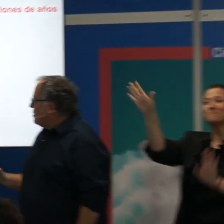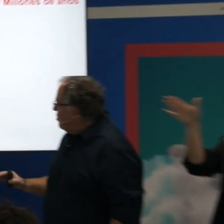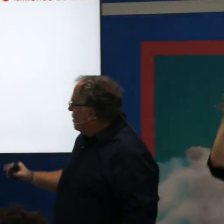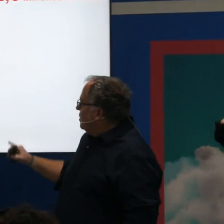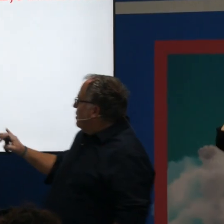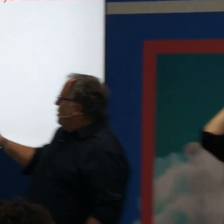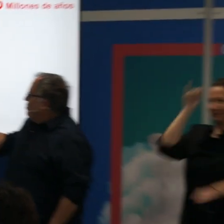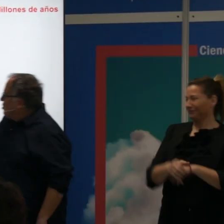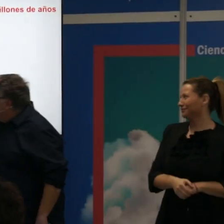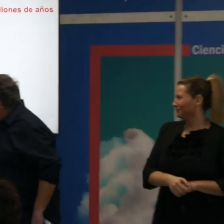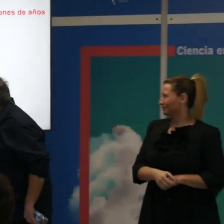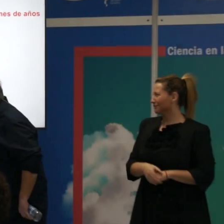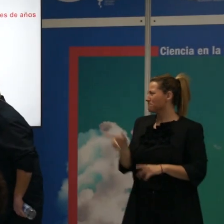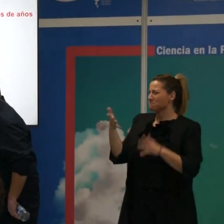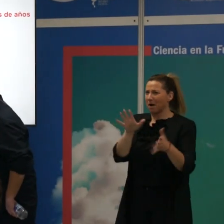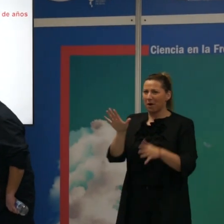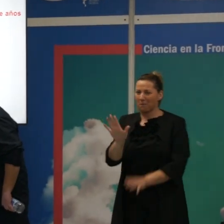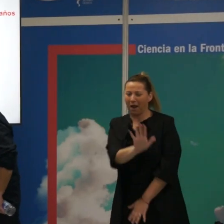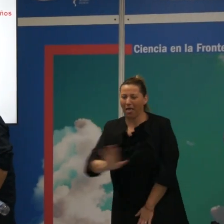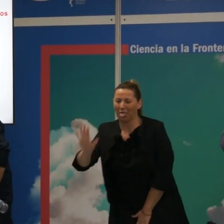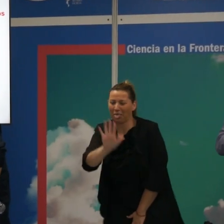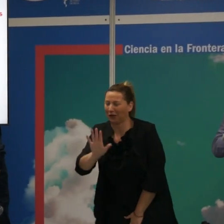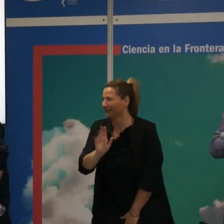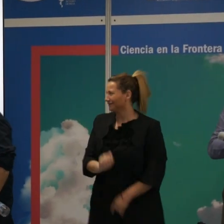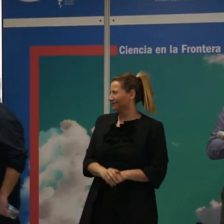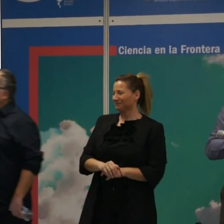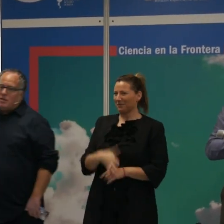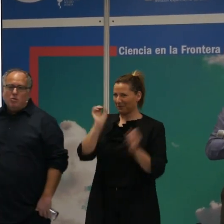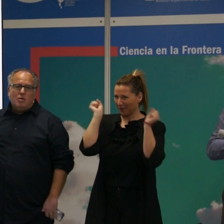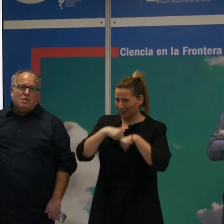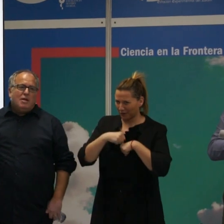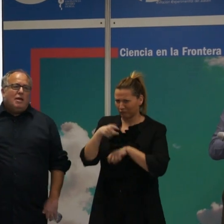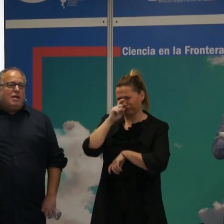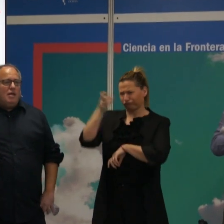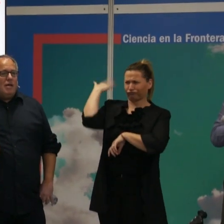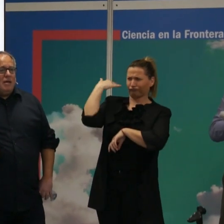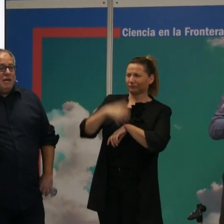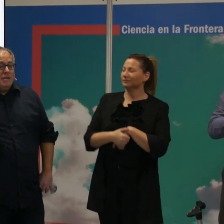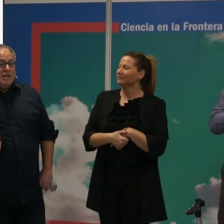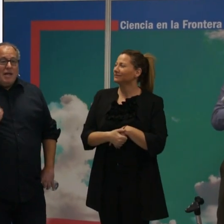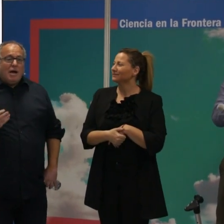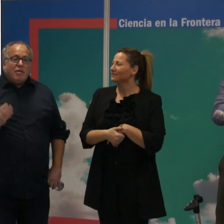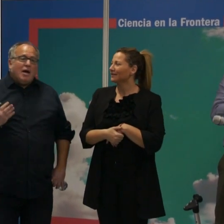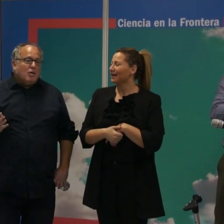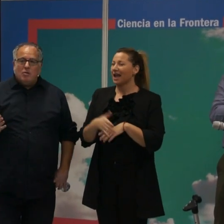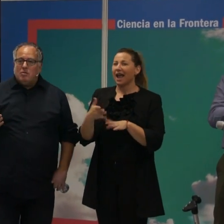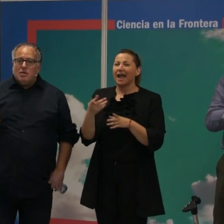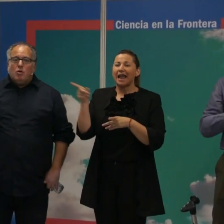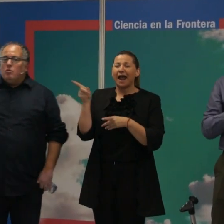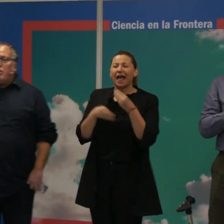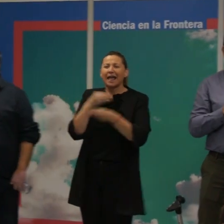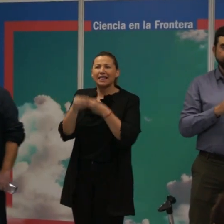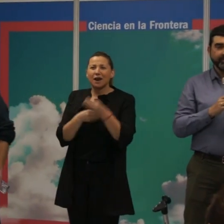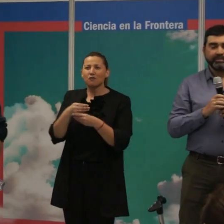primera, lo tenéis más o menos por esta zona, ¿de acuerdo? Muy antiguo, y hace algo